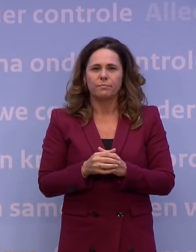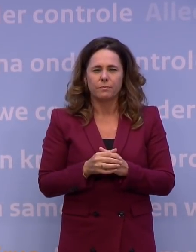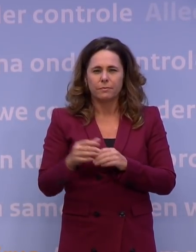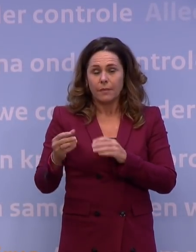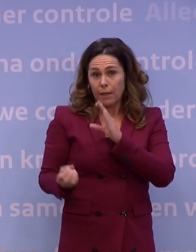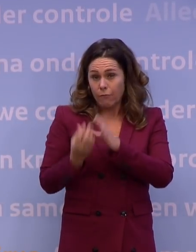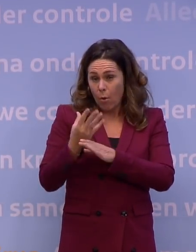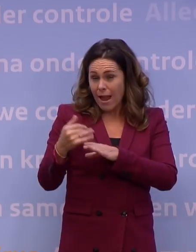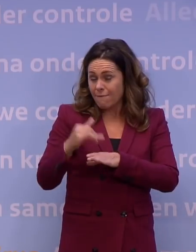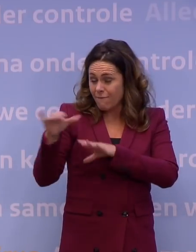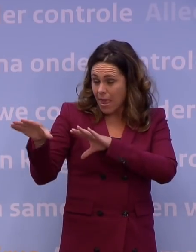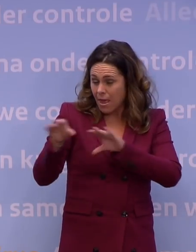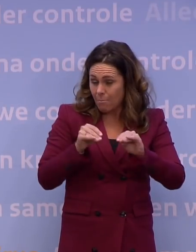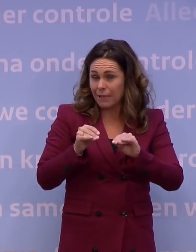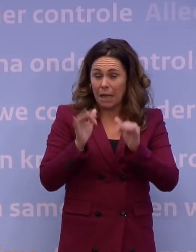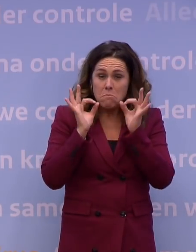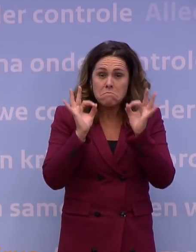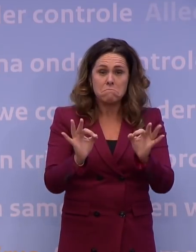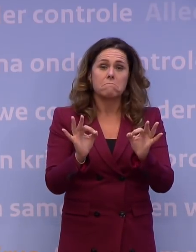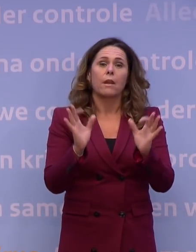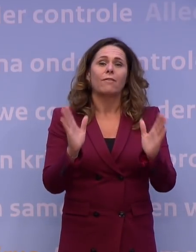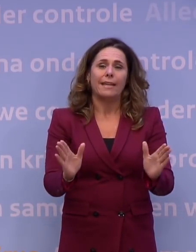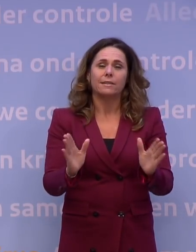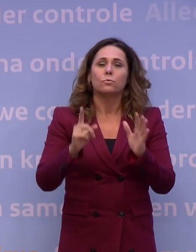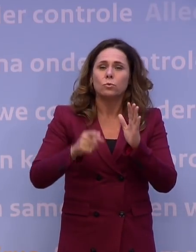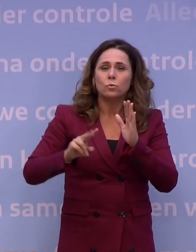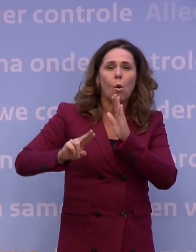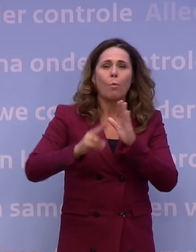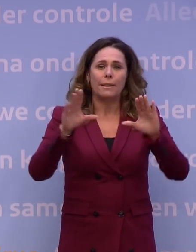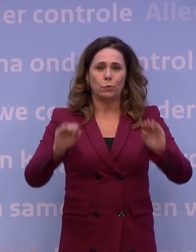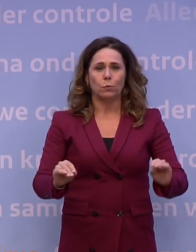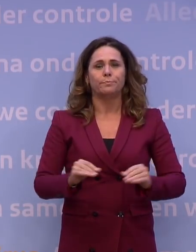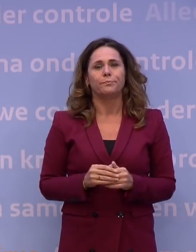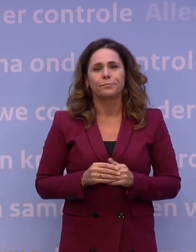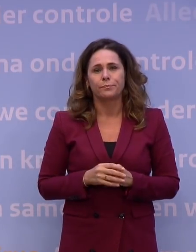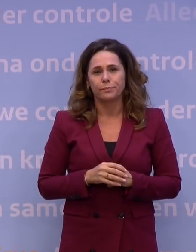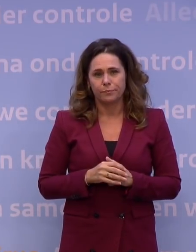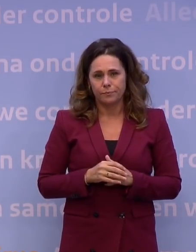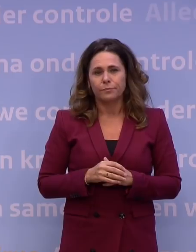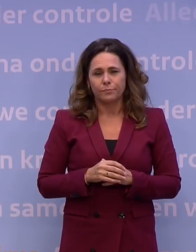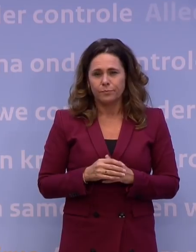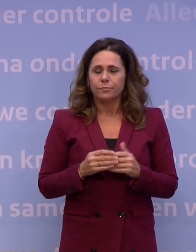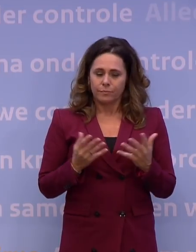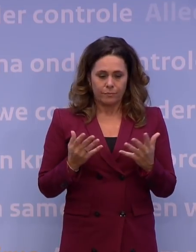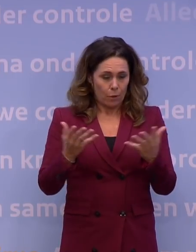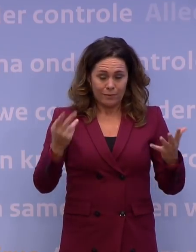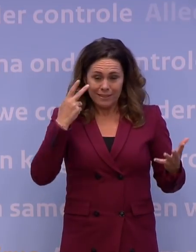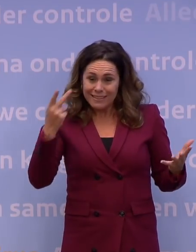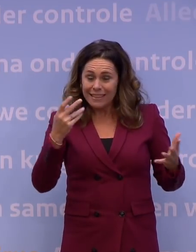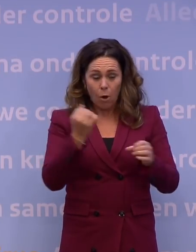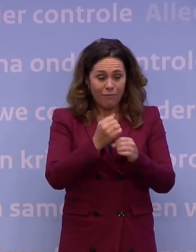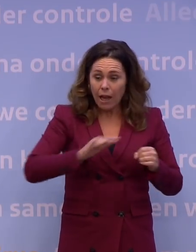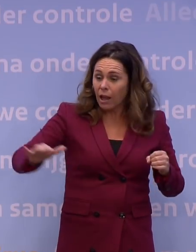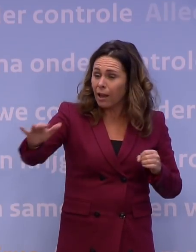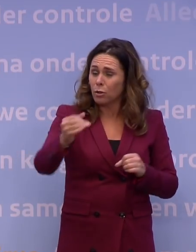voorjaar heel veel effect gehad en we moeten dat nog een keer op dezelfde manier doen. Het is op veel plaatsen gewoon weer te druk geworden op het